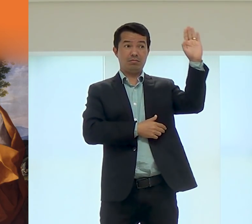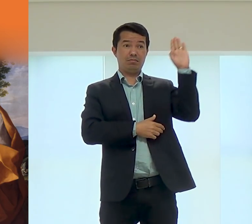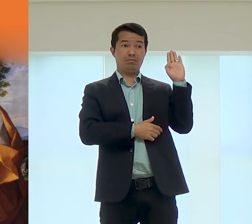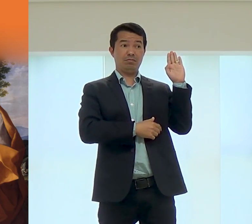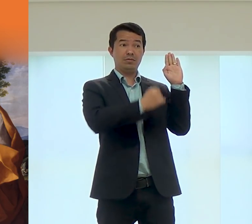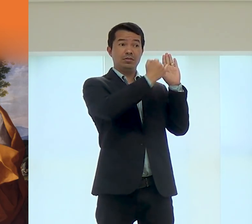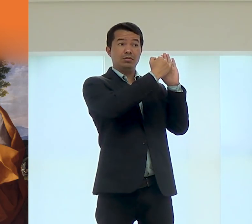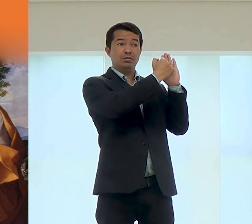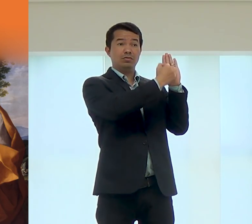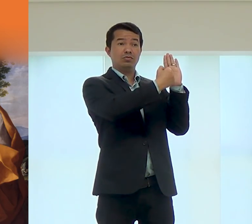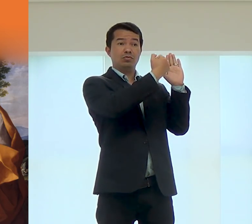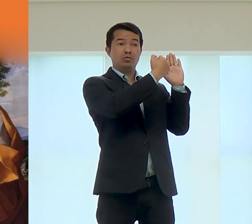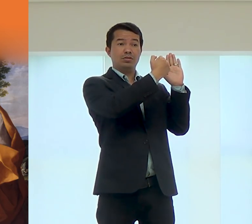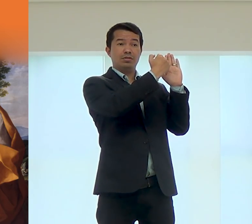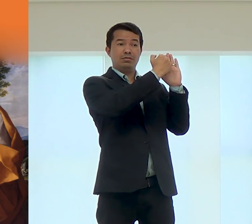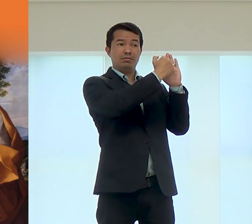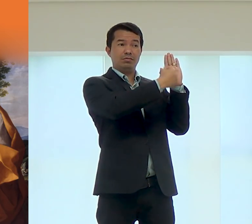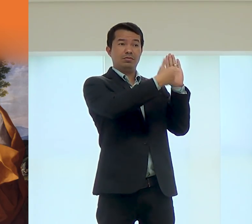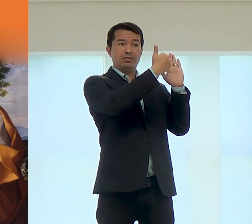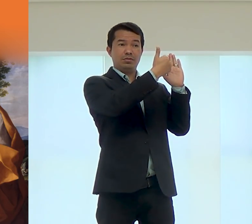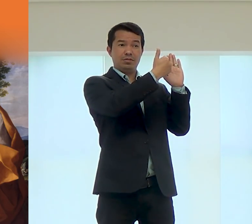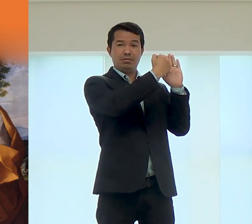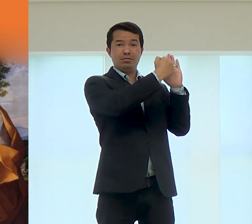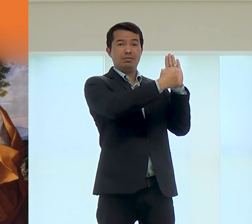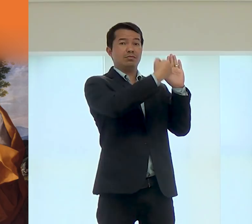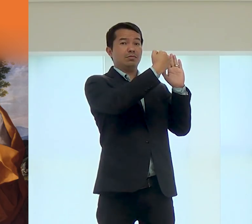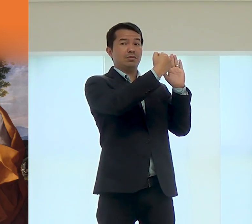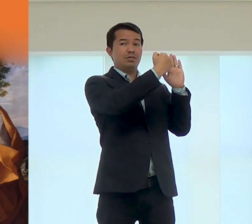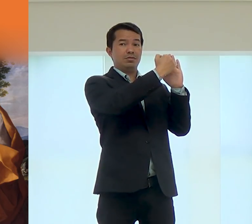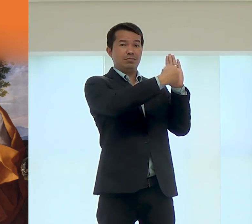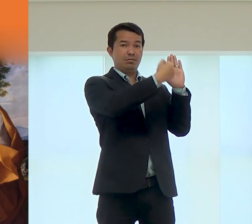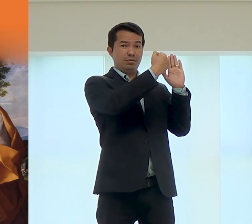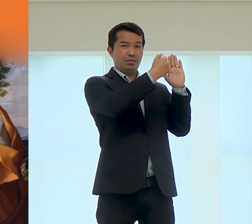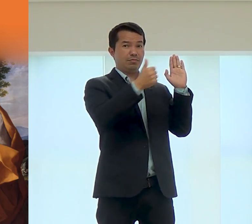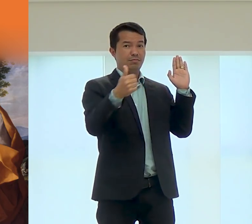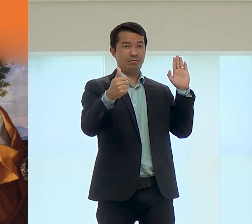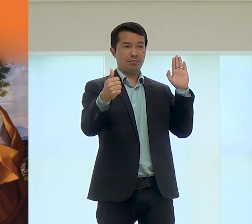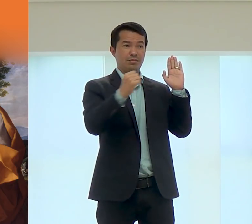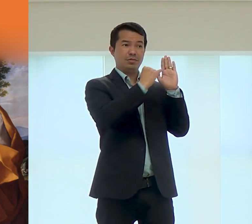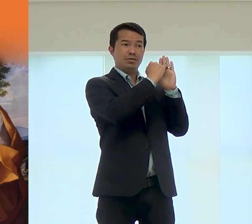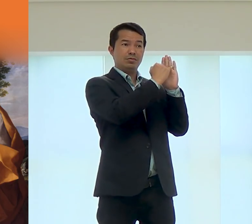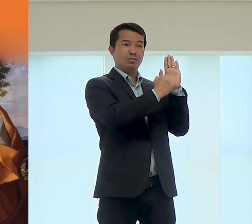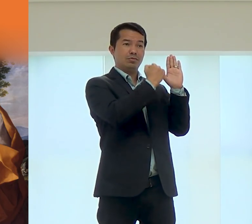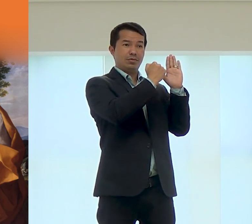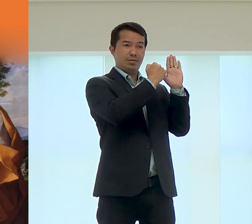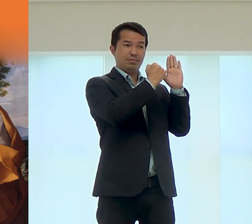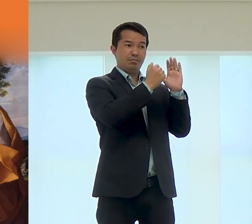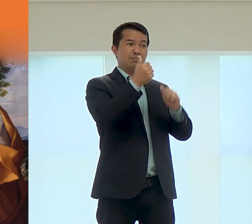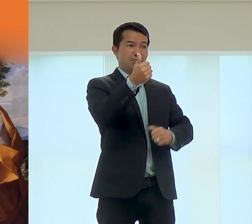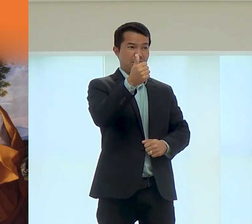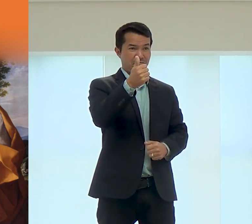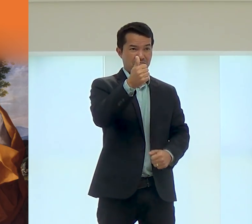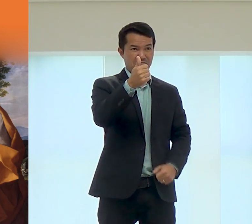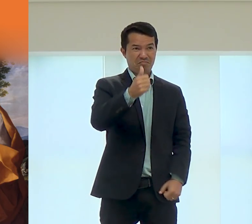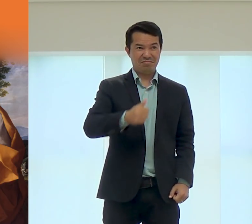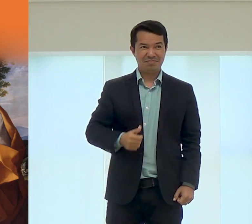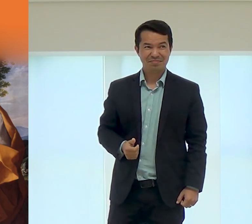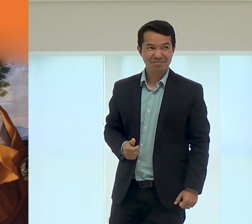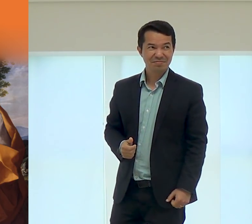Ó, se faz dessa forma aqui, como se tivesse, faz a letra J na